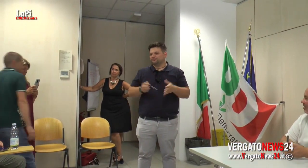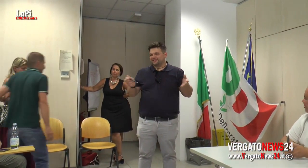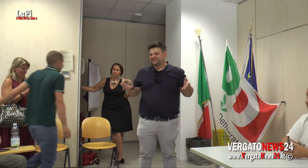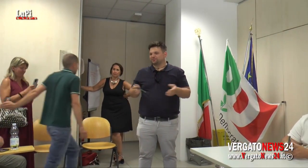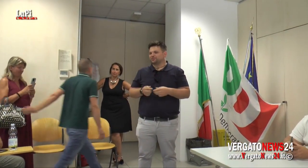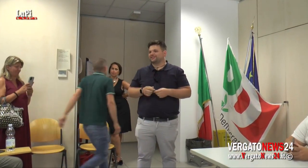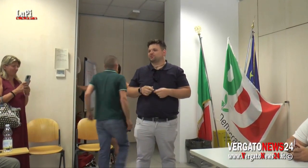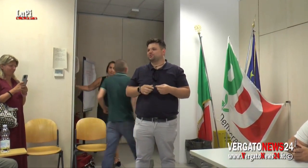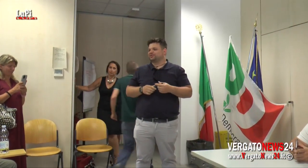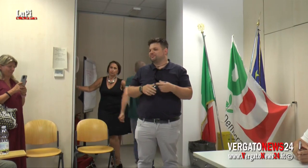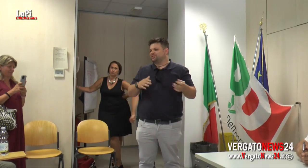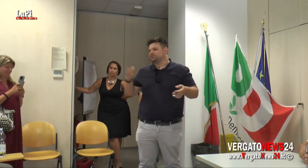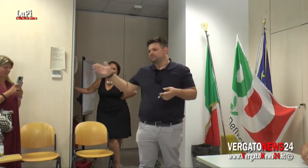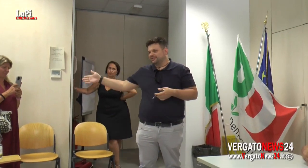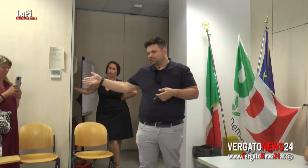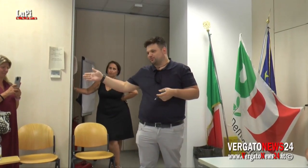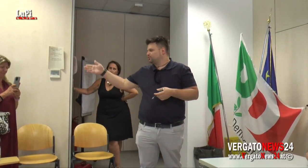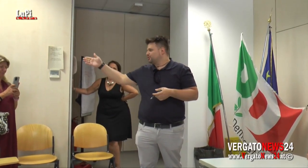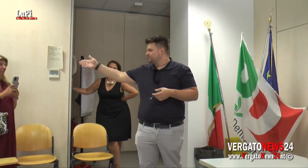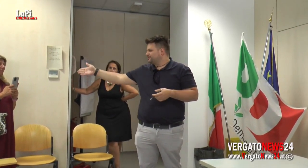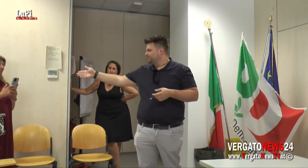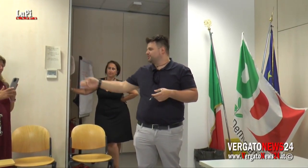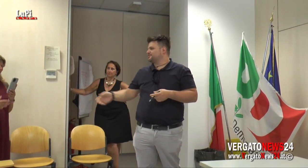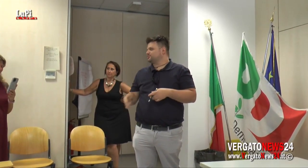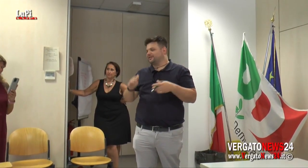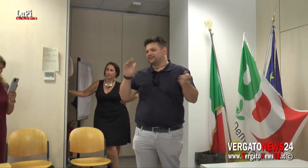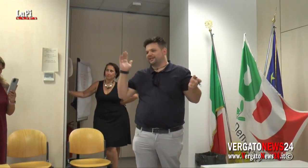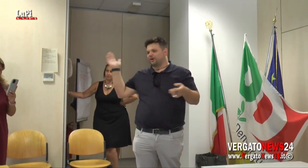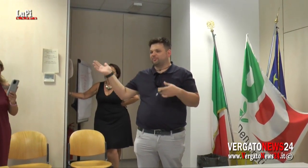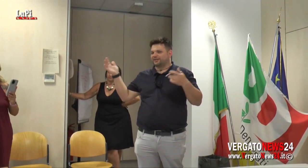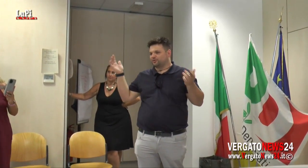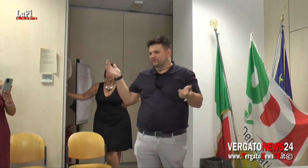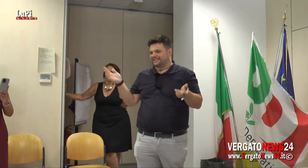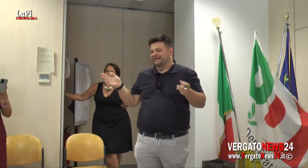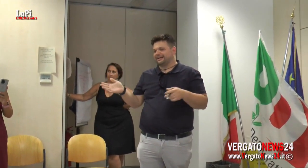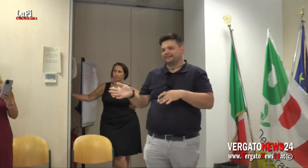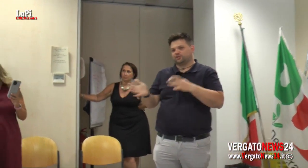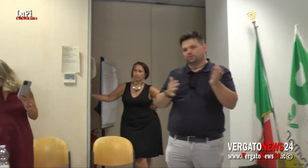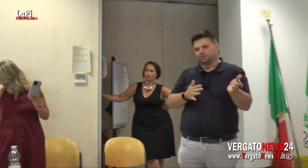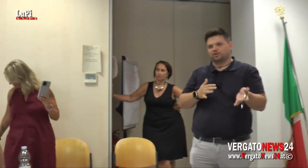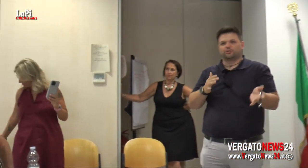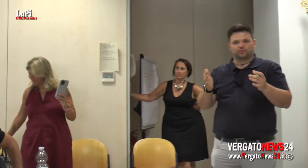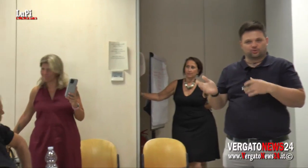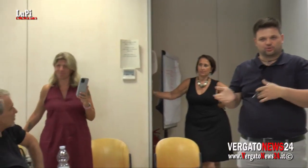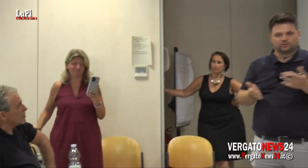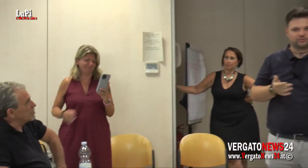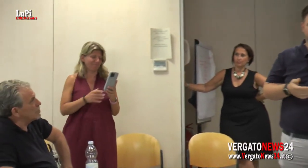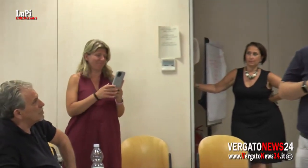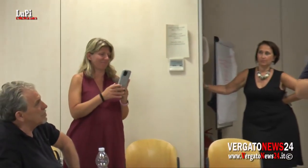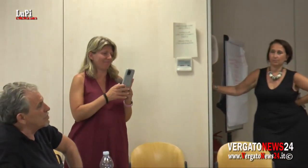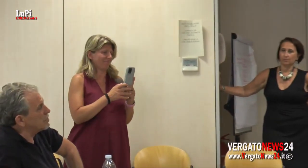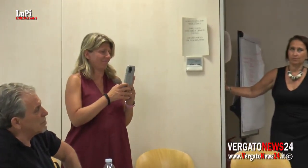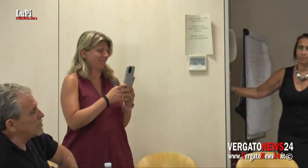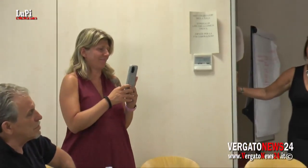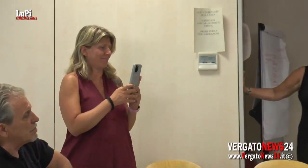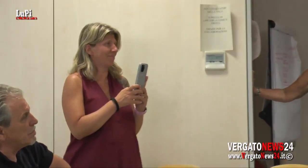Allora, buonasera a tutti. Sono uno dei medici del 118 insieme alla dottoressa Quilini che operano in quest'area. In realtà il 118 è pronto soccorso. Quindi,